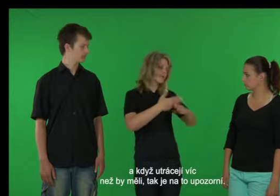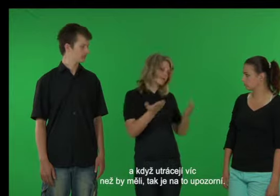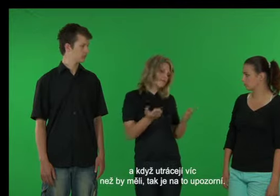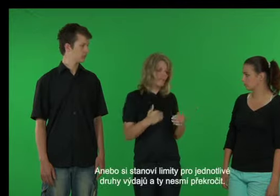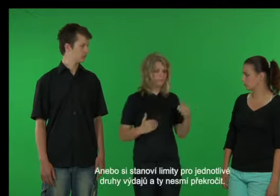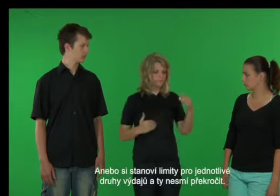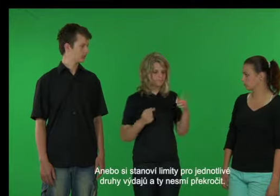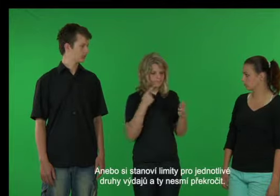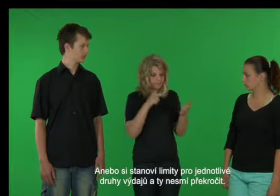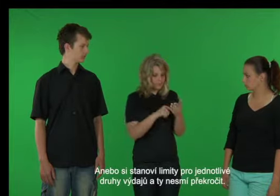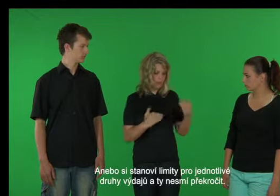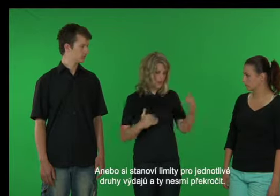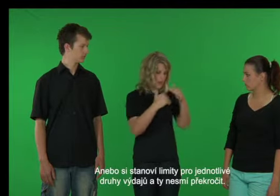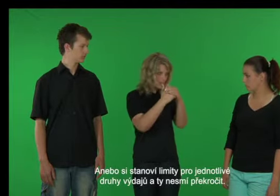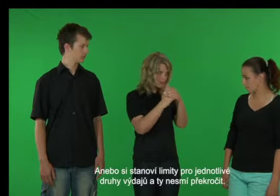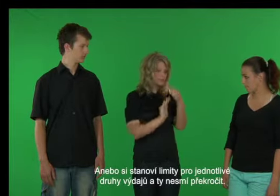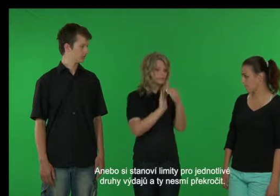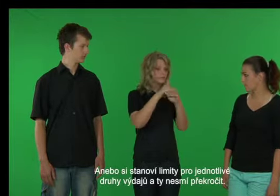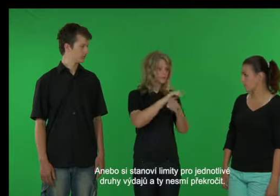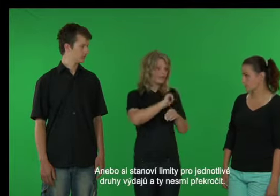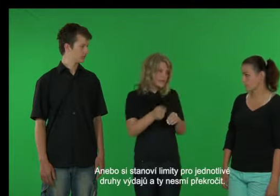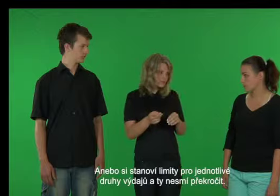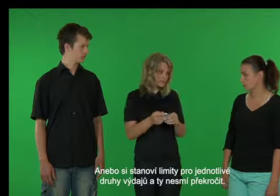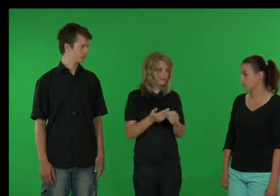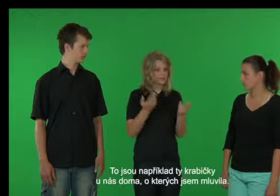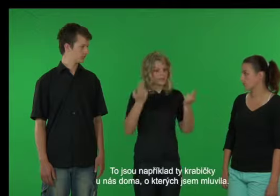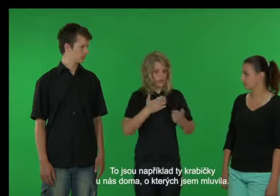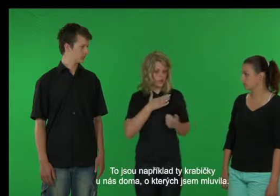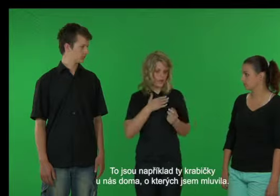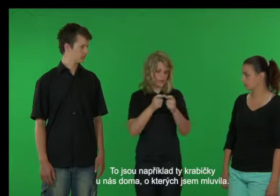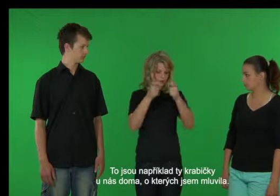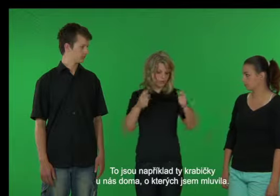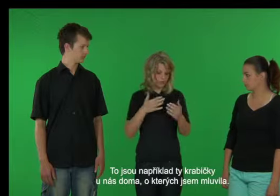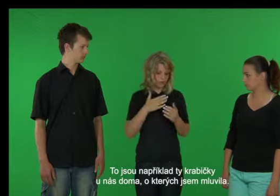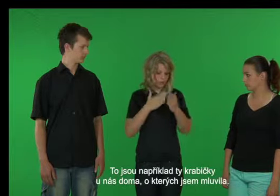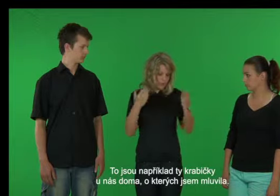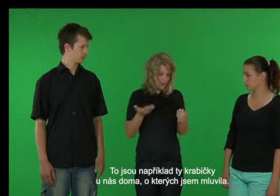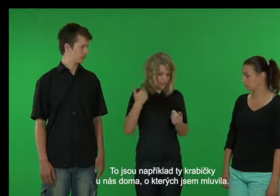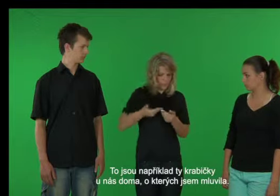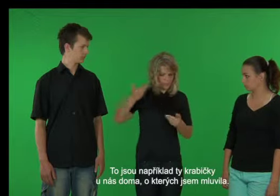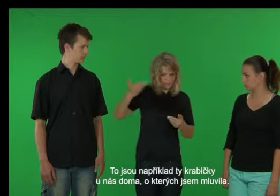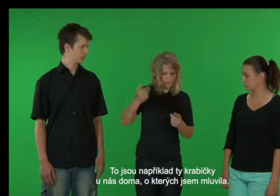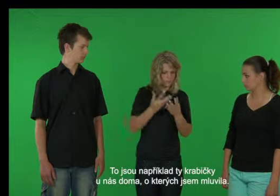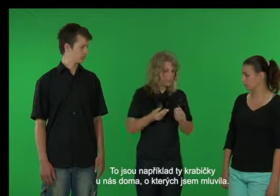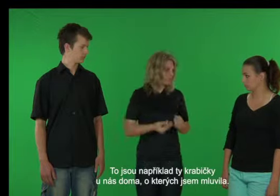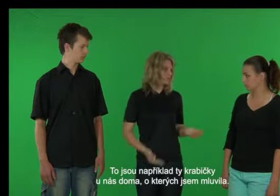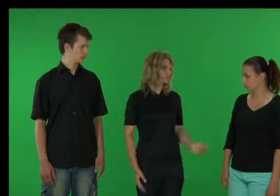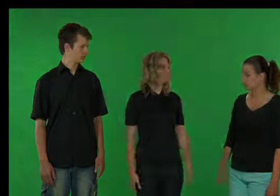je na to upozorní. A nebo si stanoví limity, porehnotlivé druhy výdajů a ty nesmí překročit.